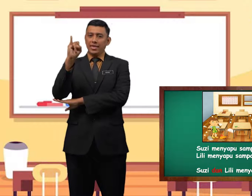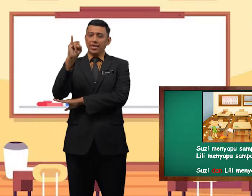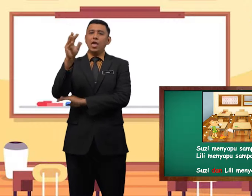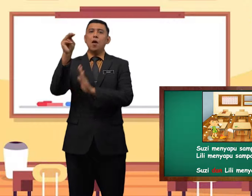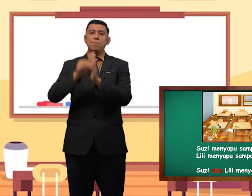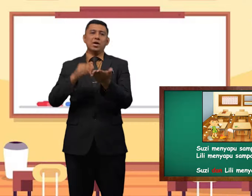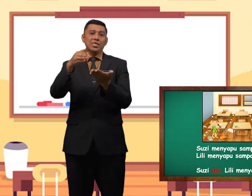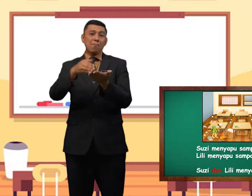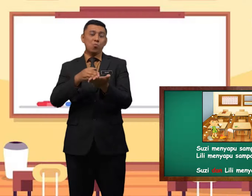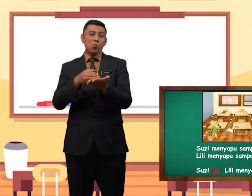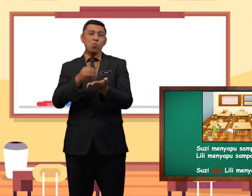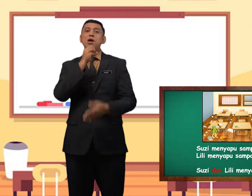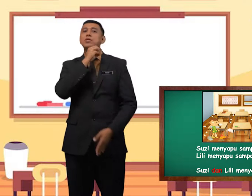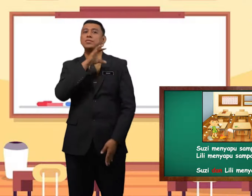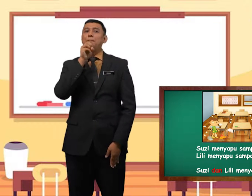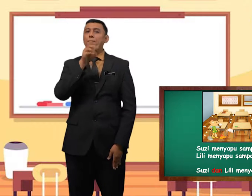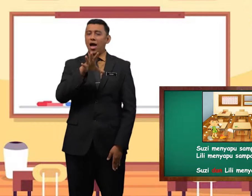menyapu sampah.